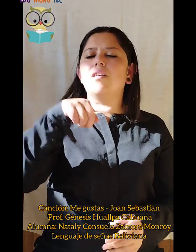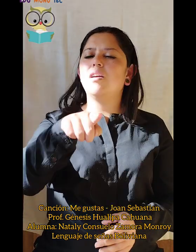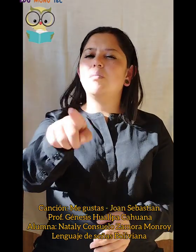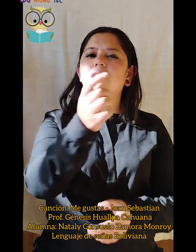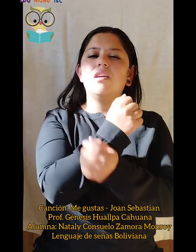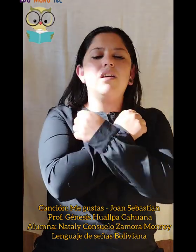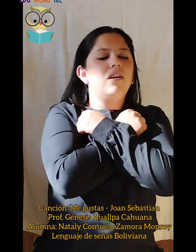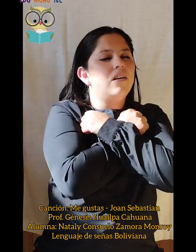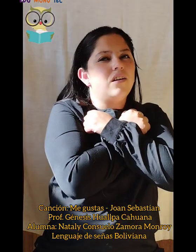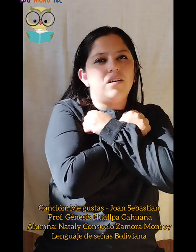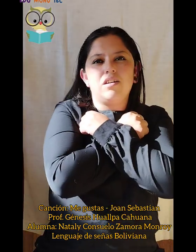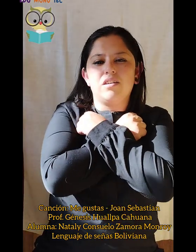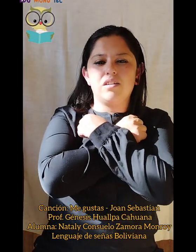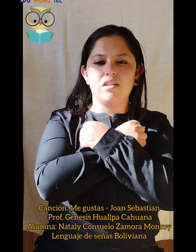que me quieres